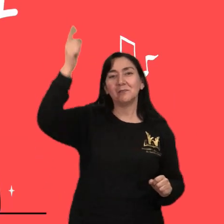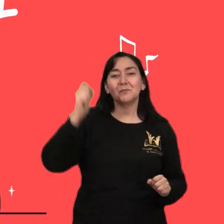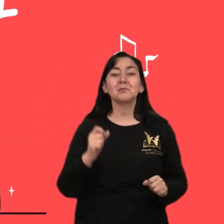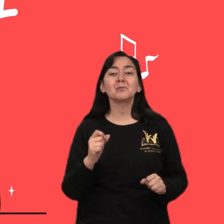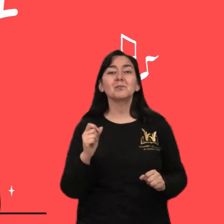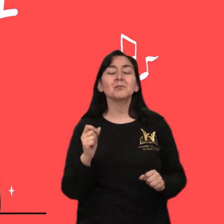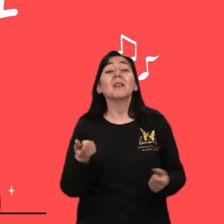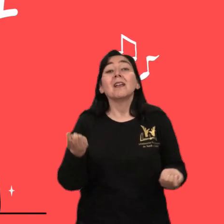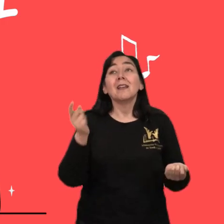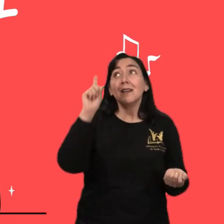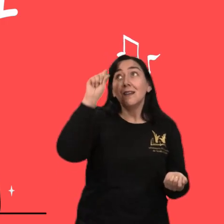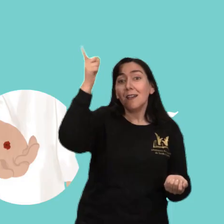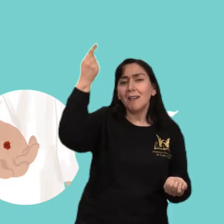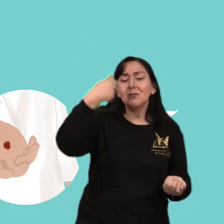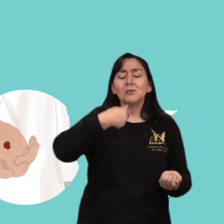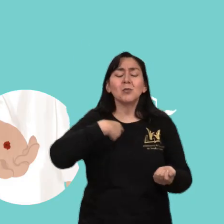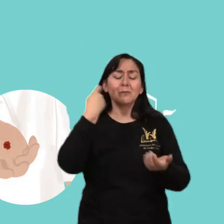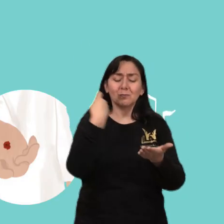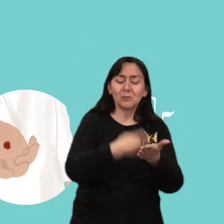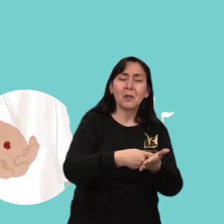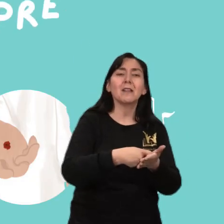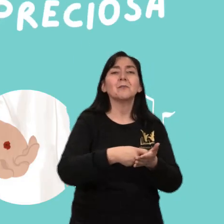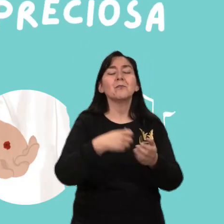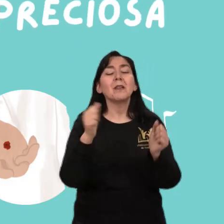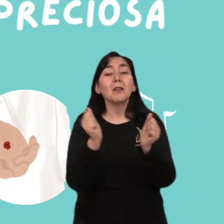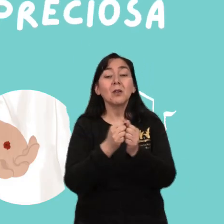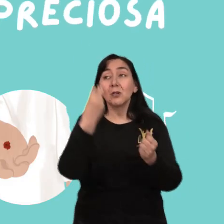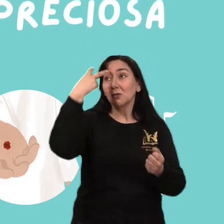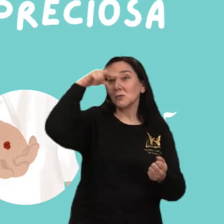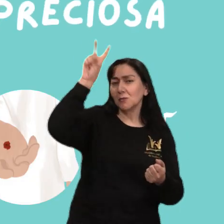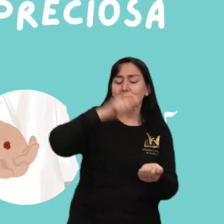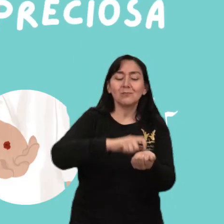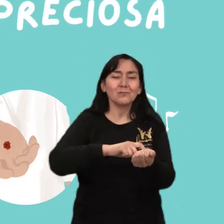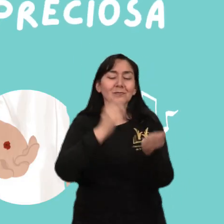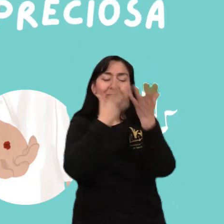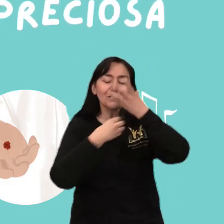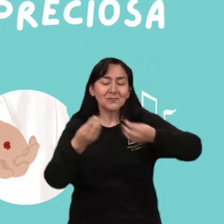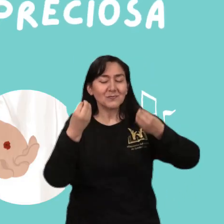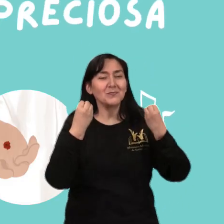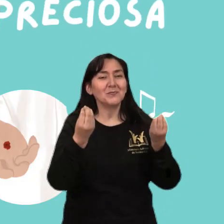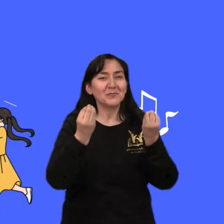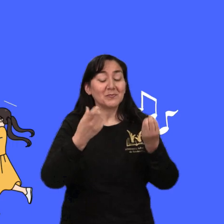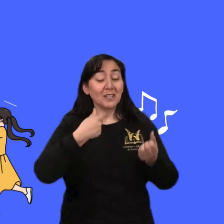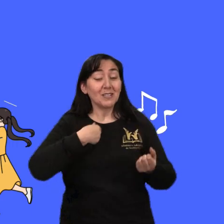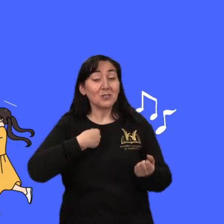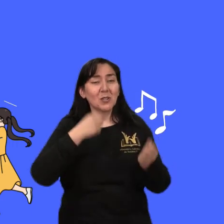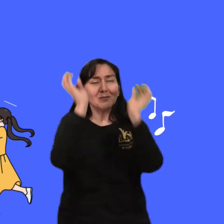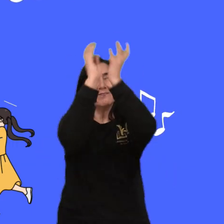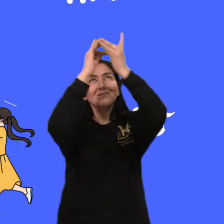Vivo, vivo para Él, porque me compró Con su sangre preciosa le